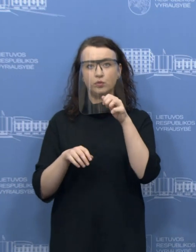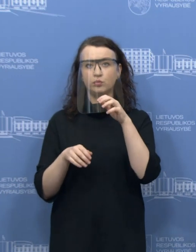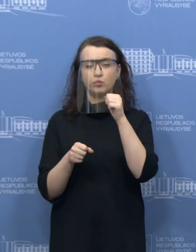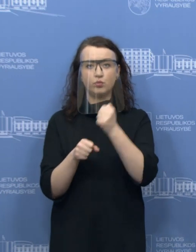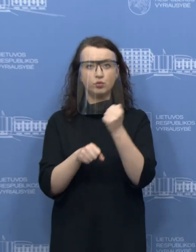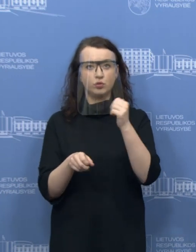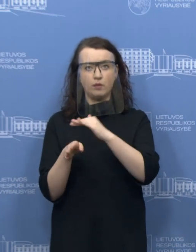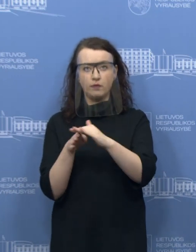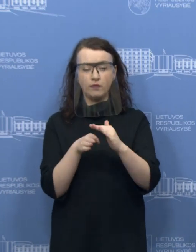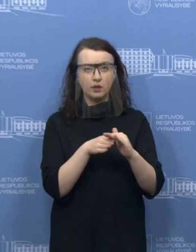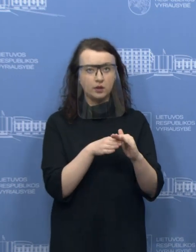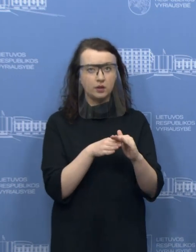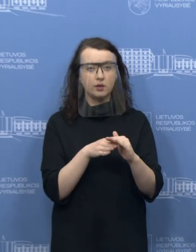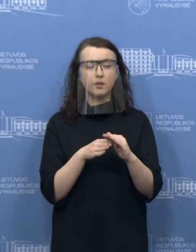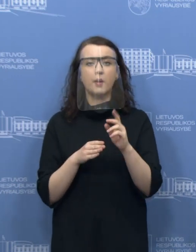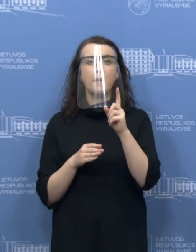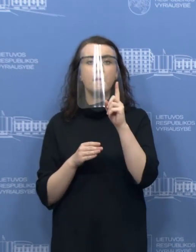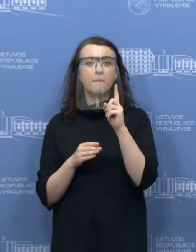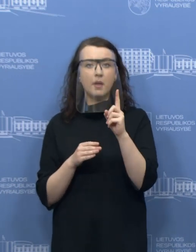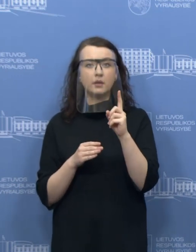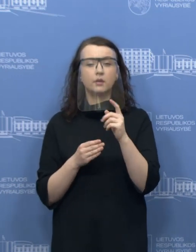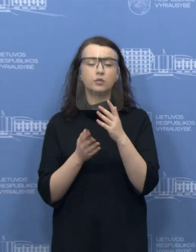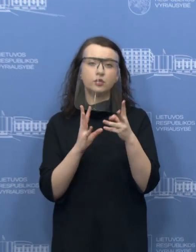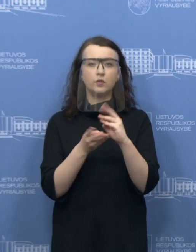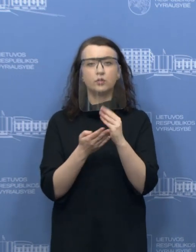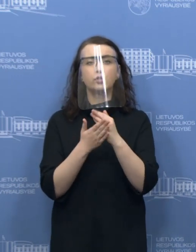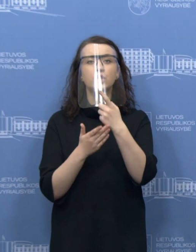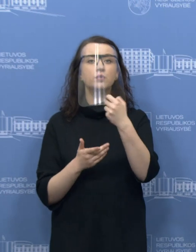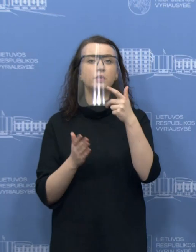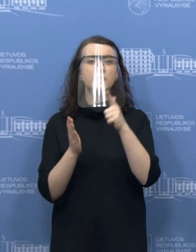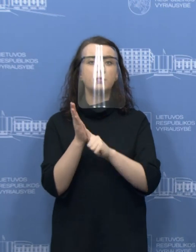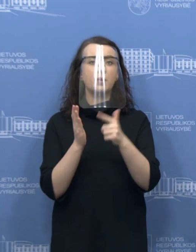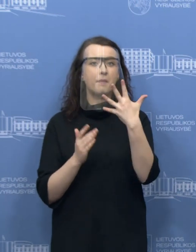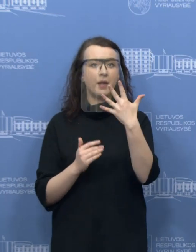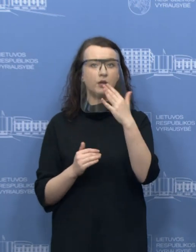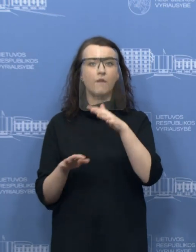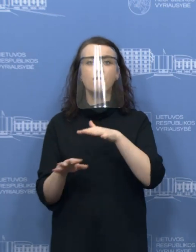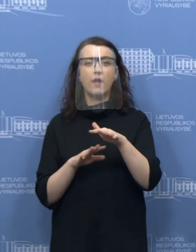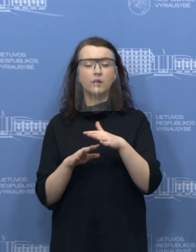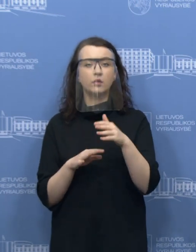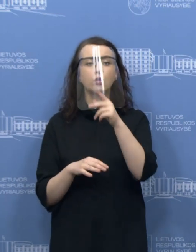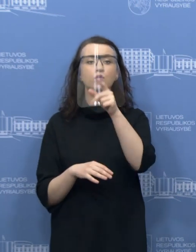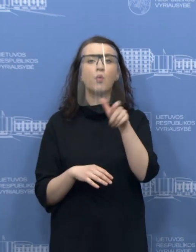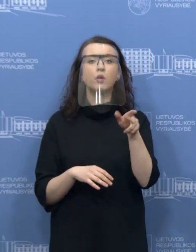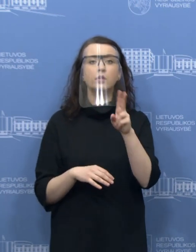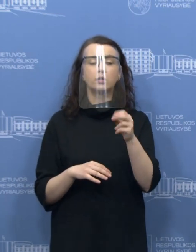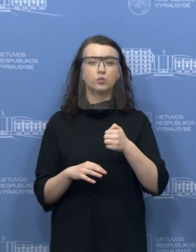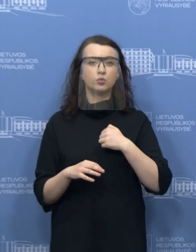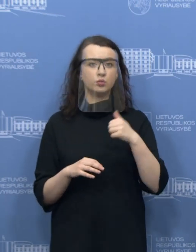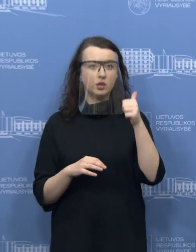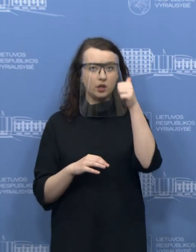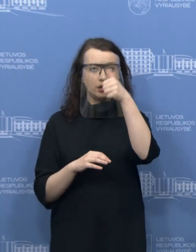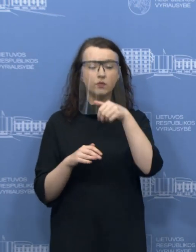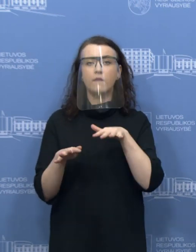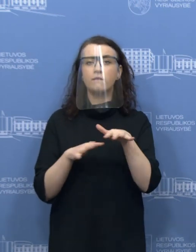Ir tie gyventojai, kurie taip beveik 175 veiklos, ir tie gyventojai, kurie vykdo individualia veikla ir